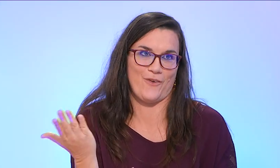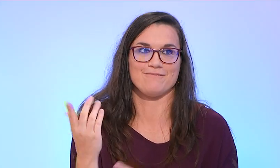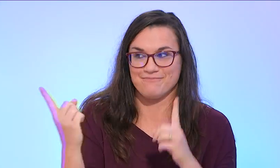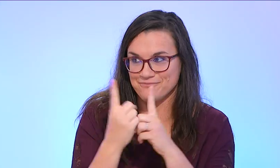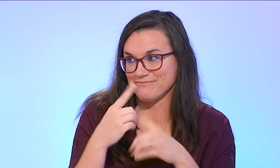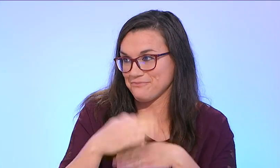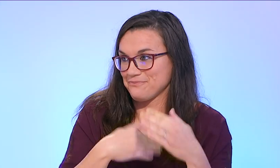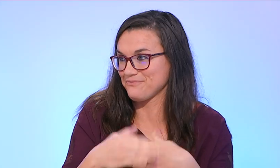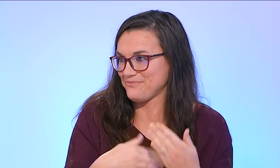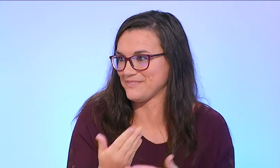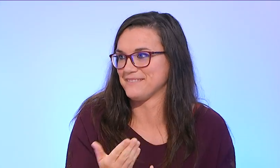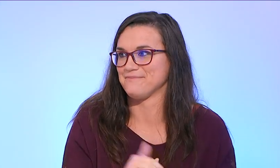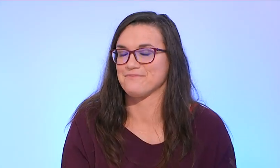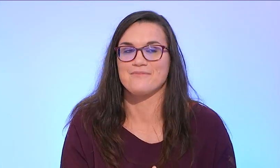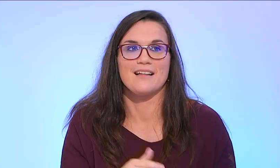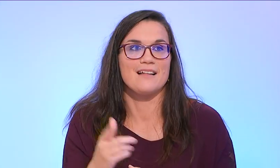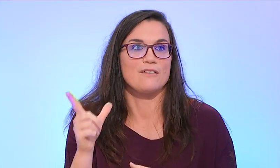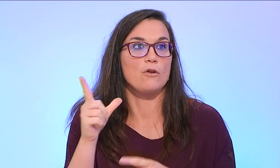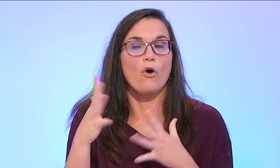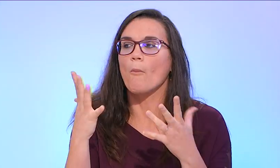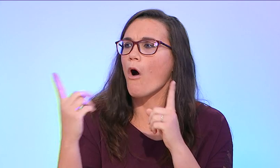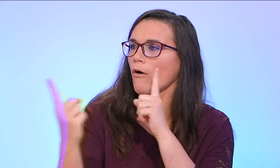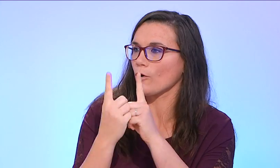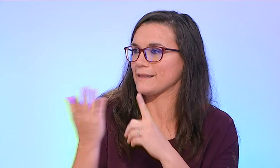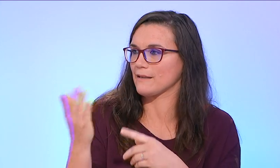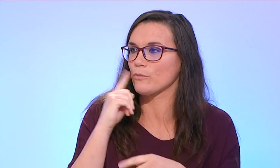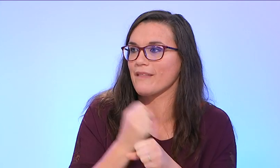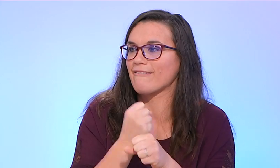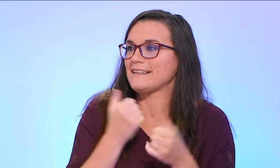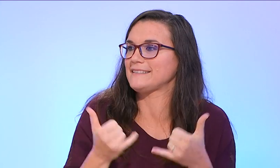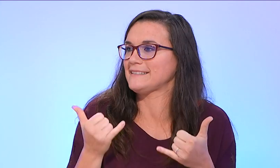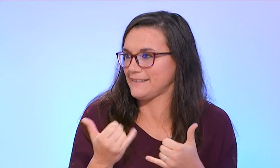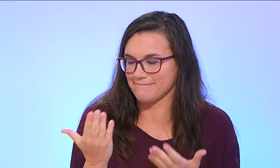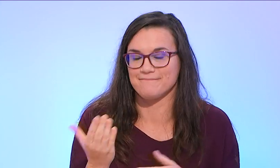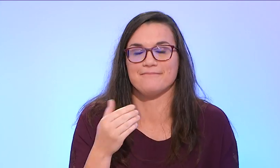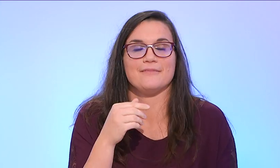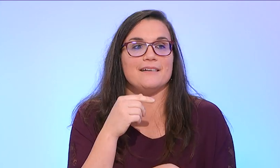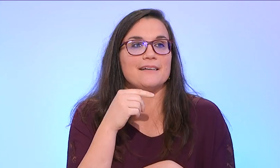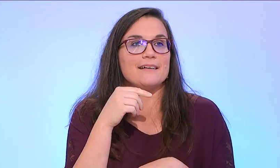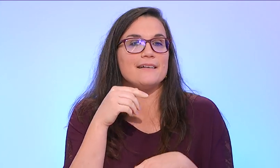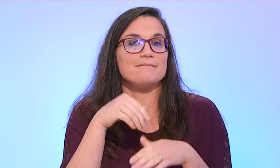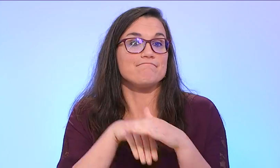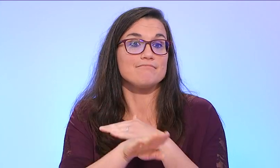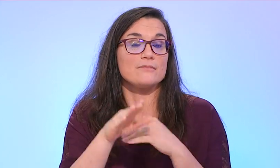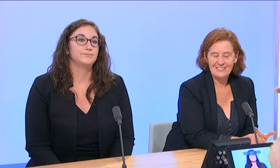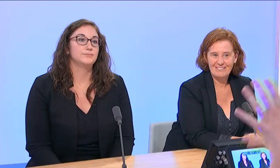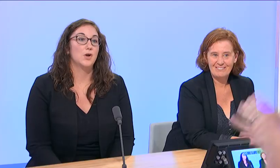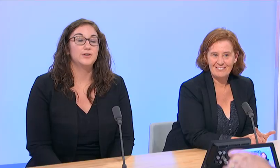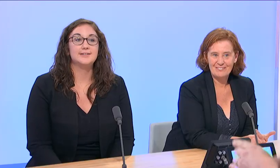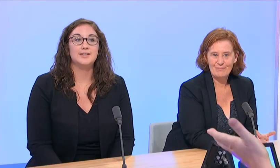traductions. Donc là, je vais revenir après avec France 3. Mais voilà, on s'est mis en lien ensuite avec Sandrine. En fait, ça s'est